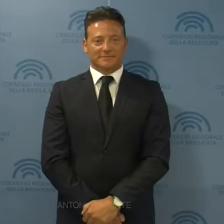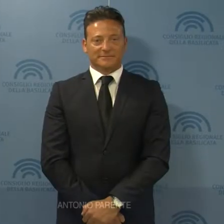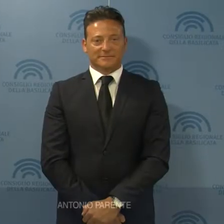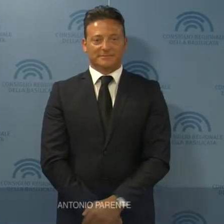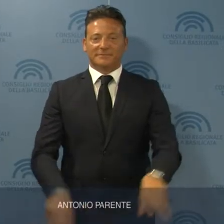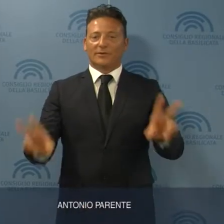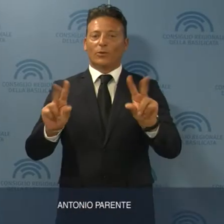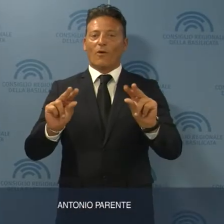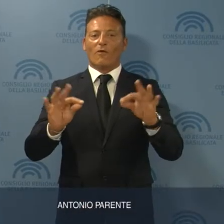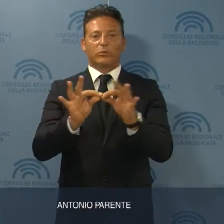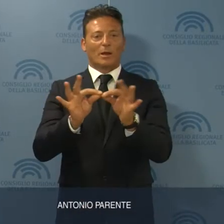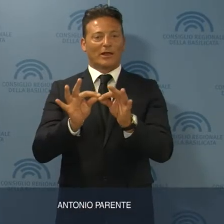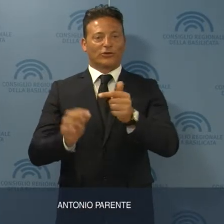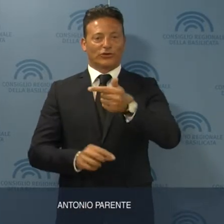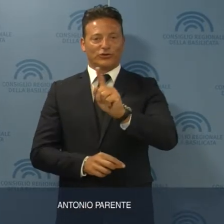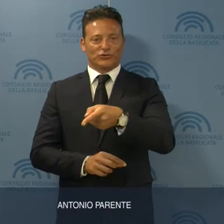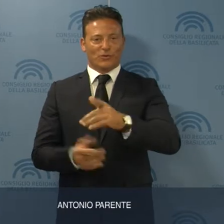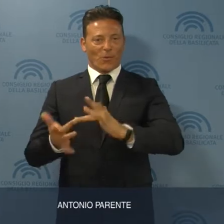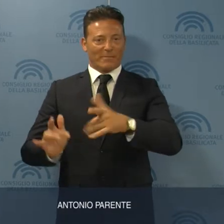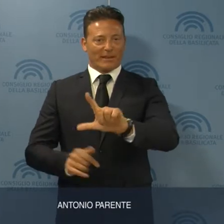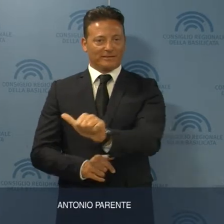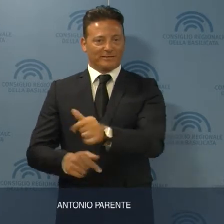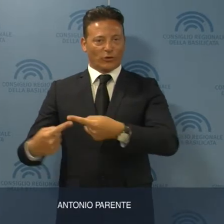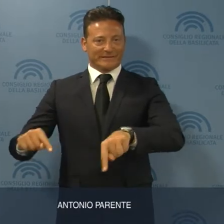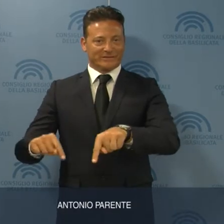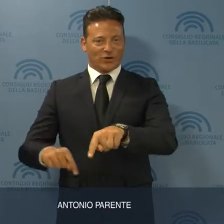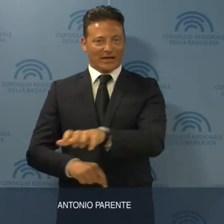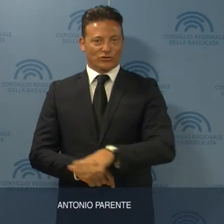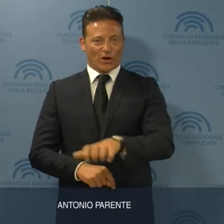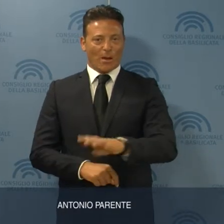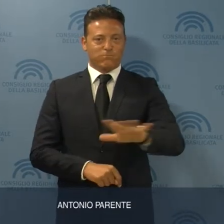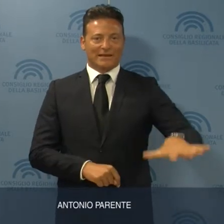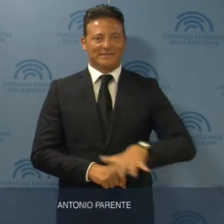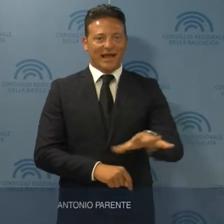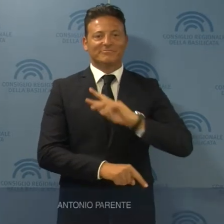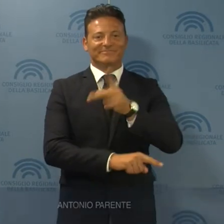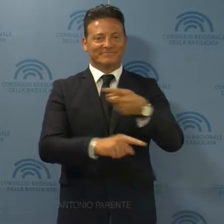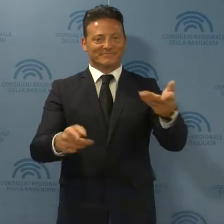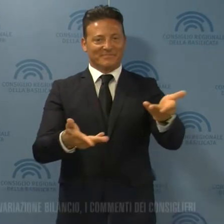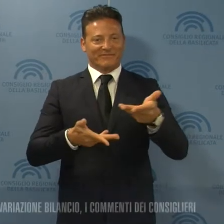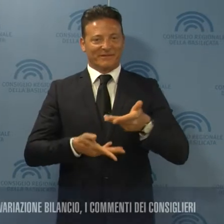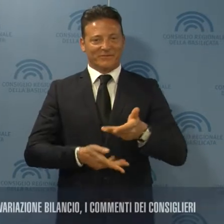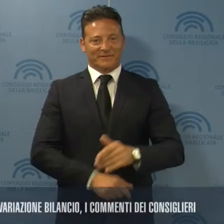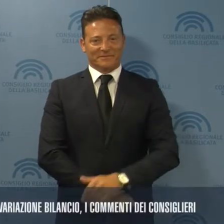Benvenuti al nuovo appuntamento del Tgweblis del Consiglio regionale della Basilicata.